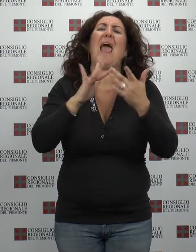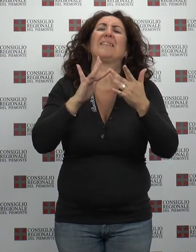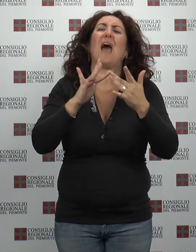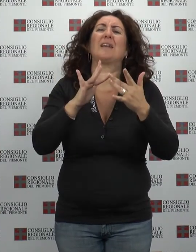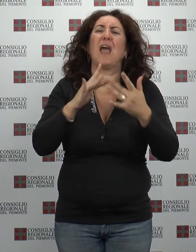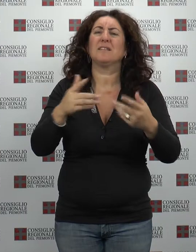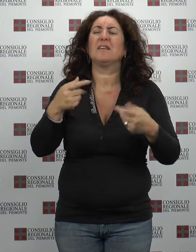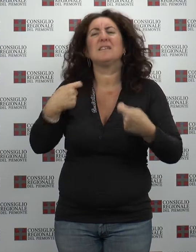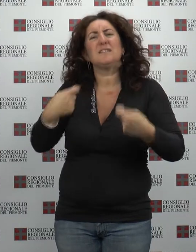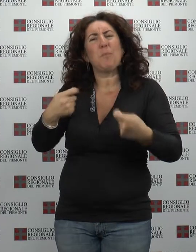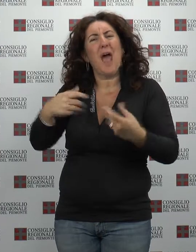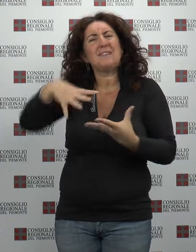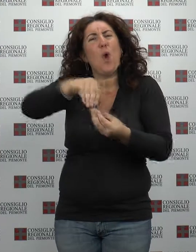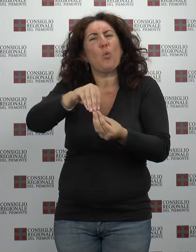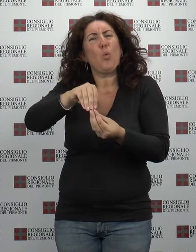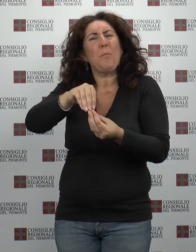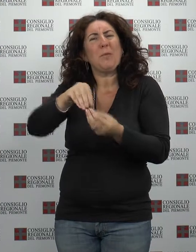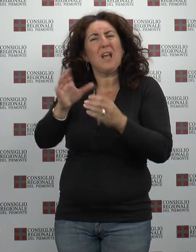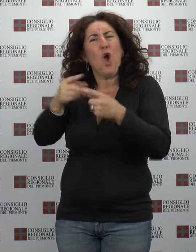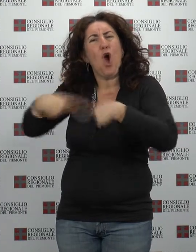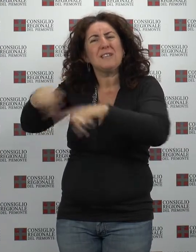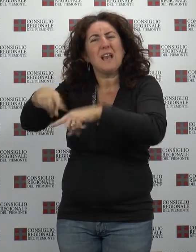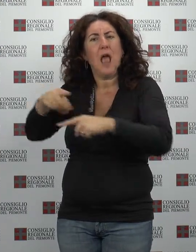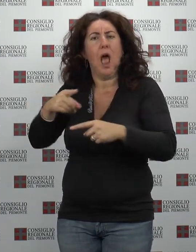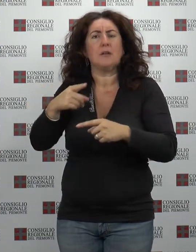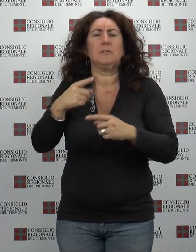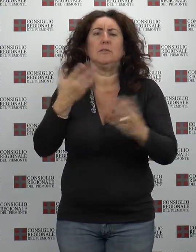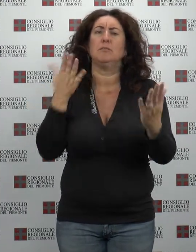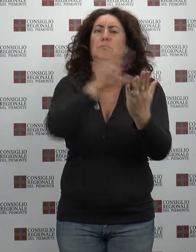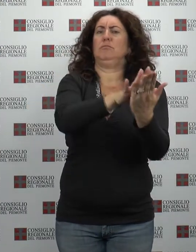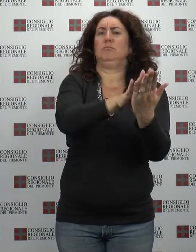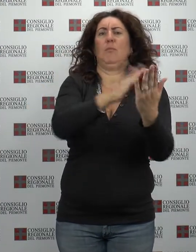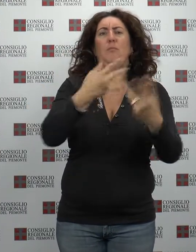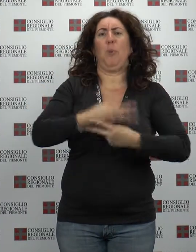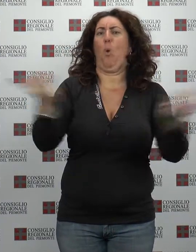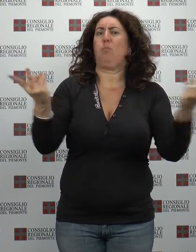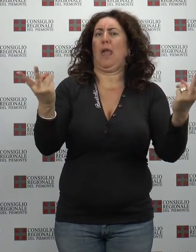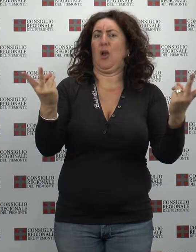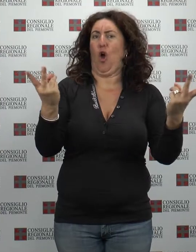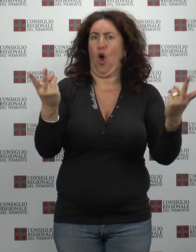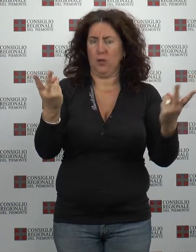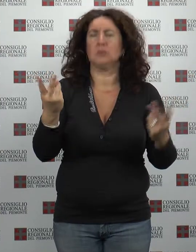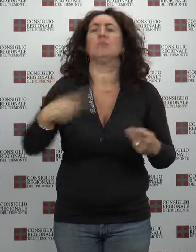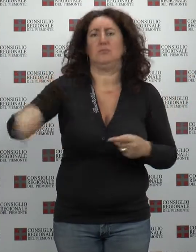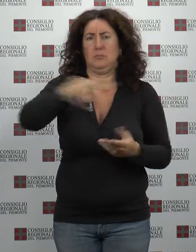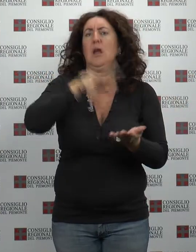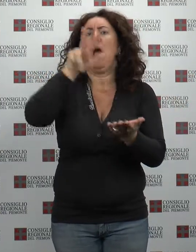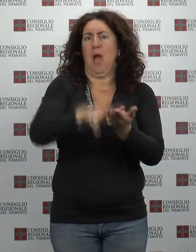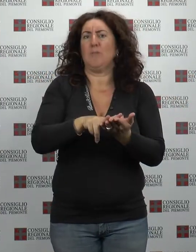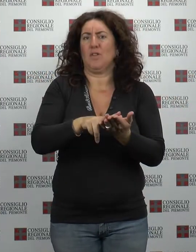gruppi consigliari e su due documenti proposti rispettivamente dal Partito Democratico e da Forza Italia per il riconoscimento del